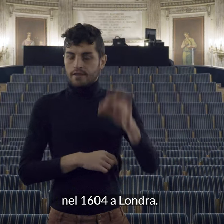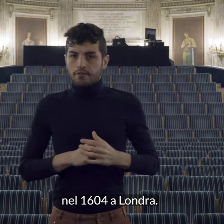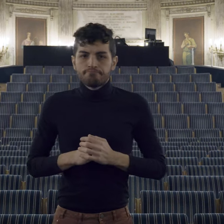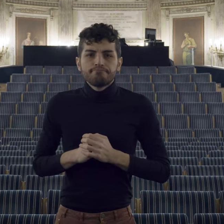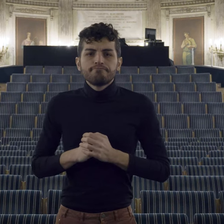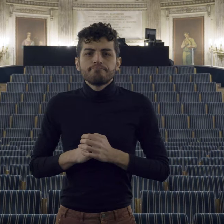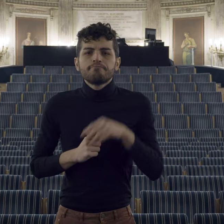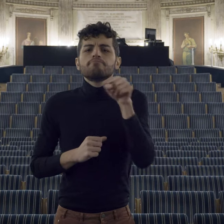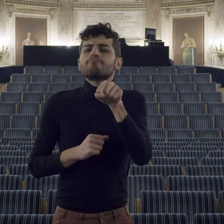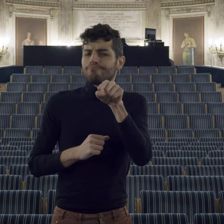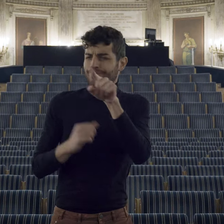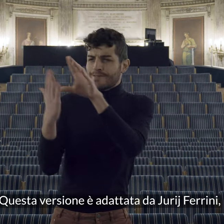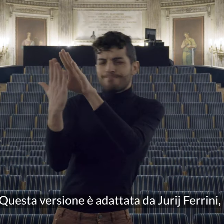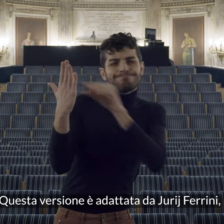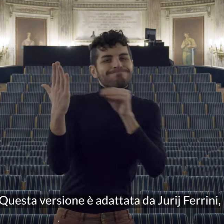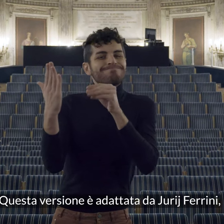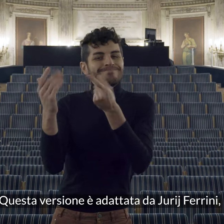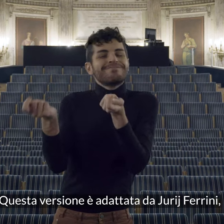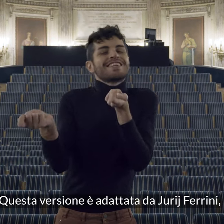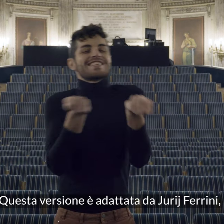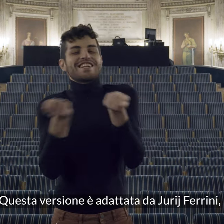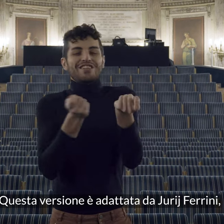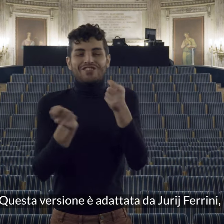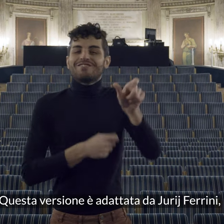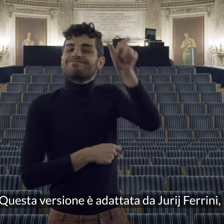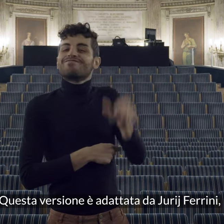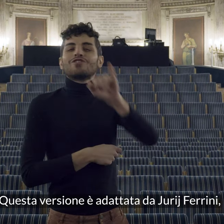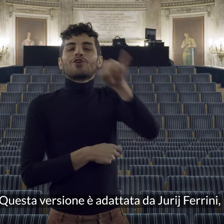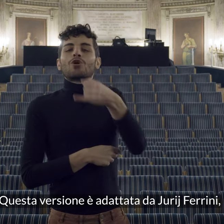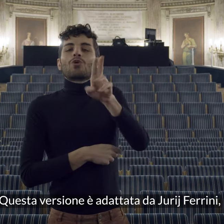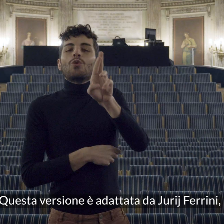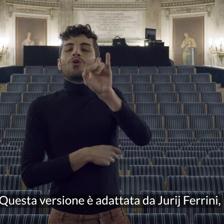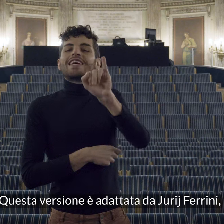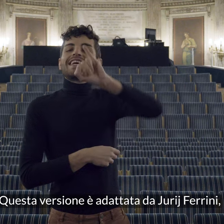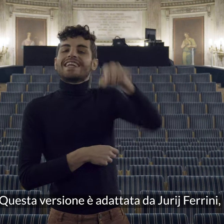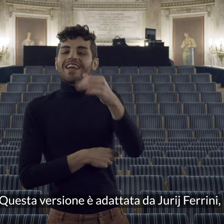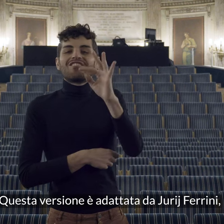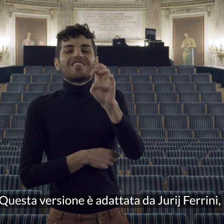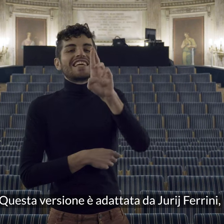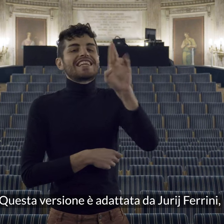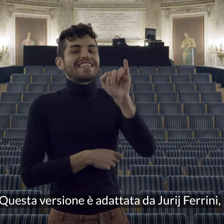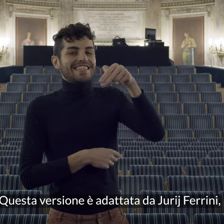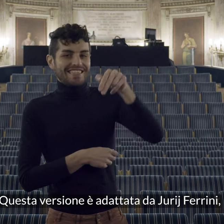questa versione è adattata da iuri ferrini